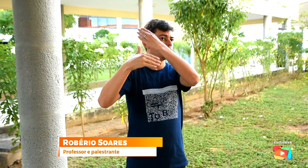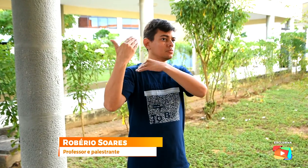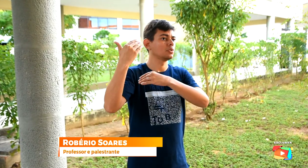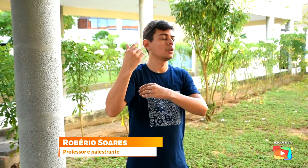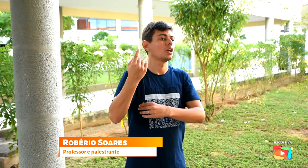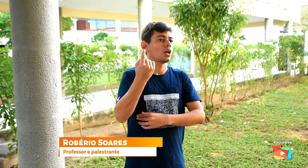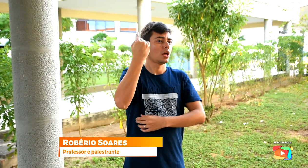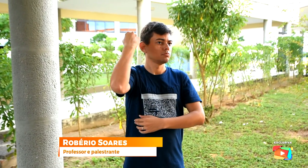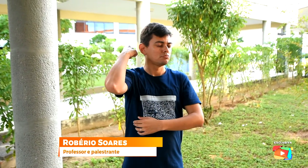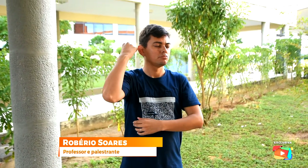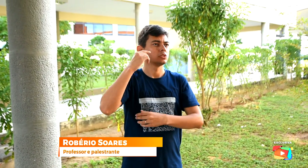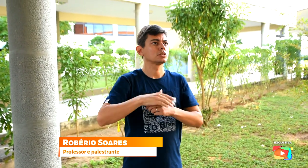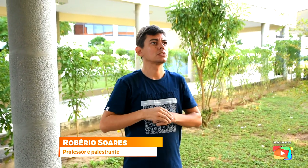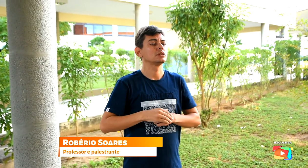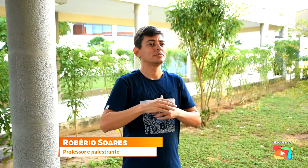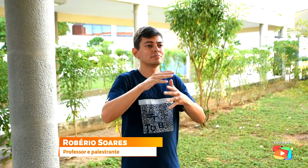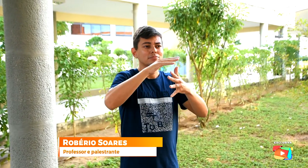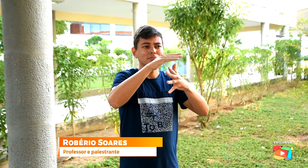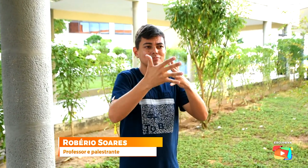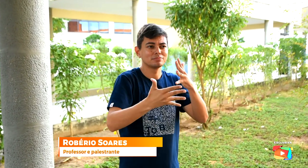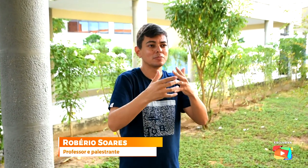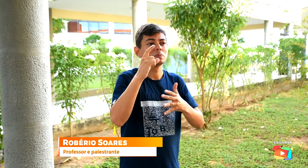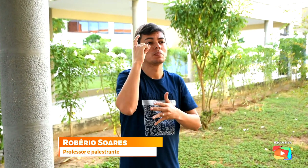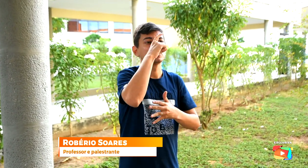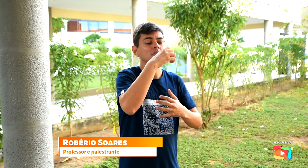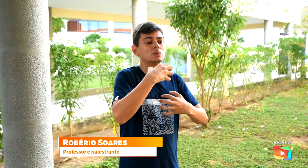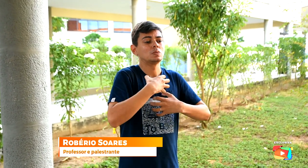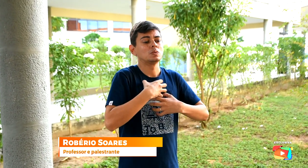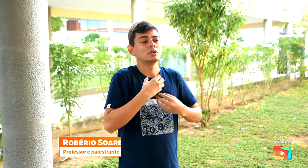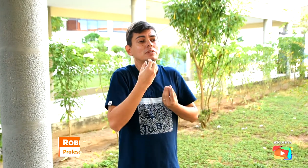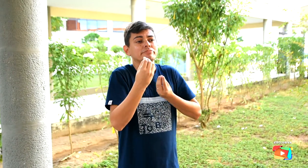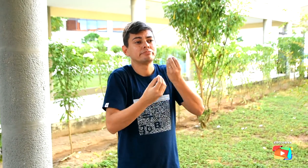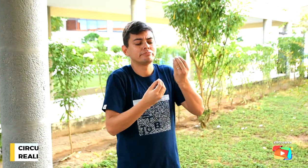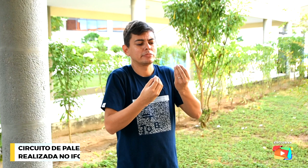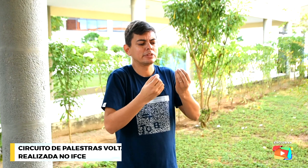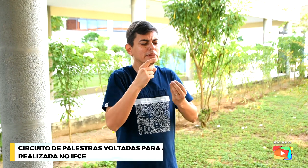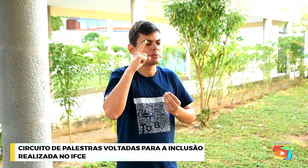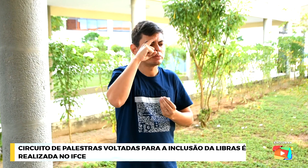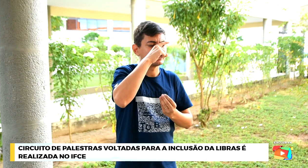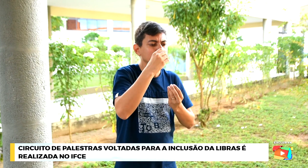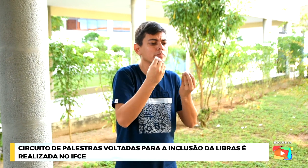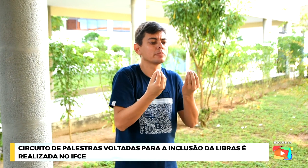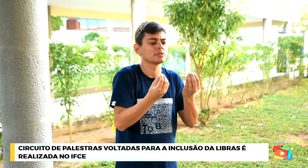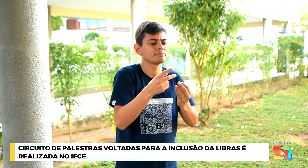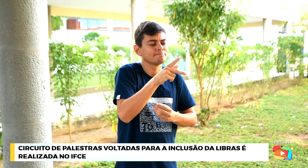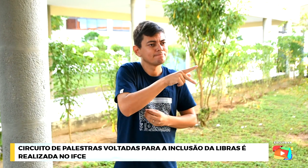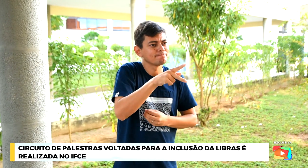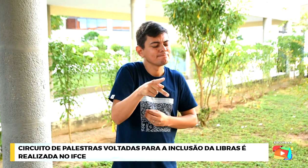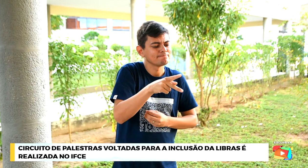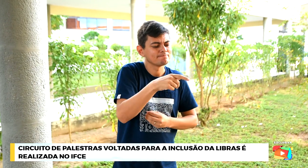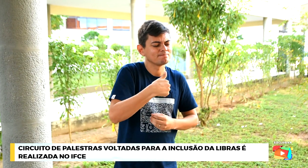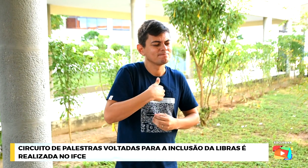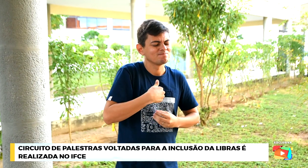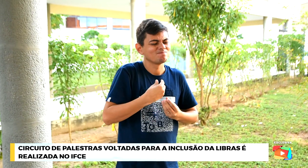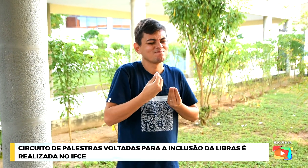Há um tempo atrás, a língua de sinais, nós sentíamos bem mais